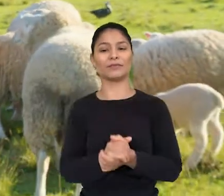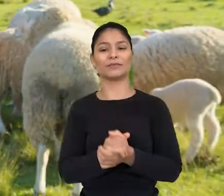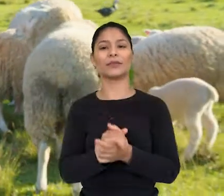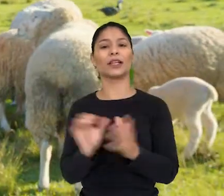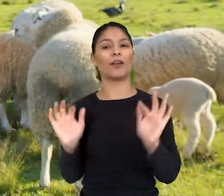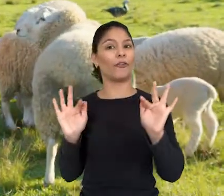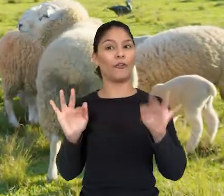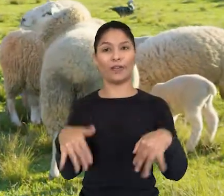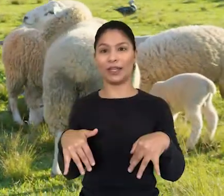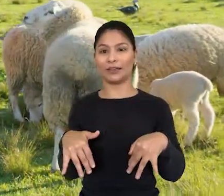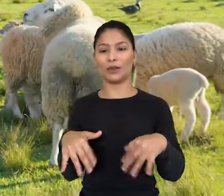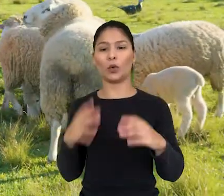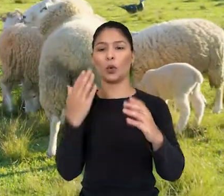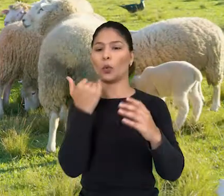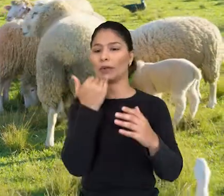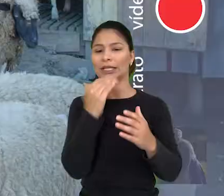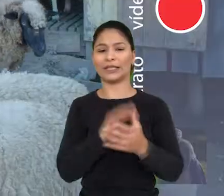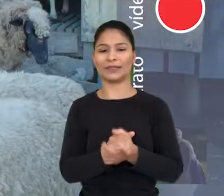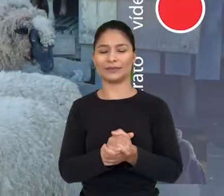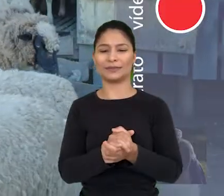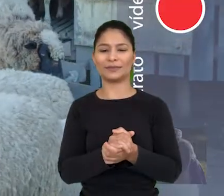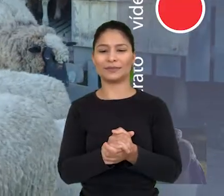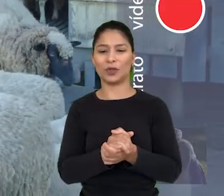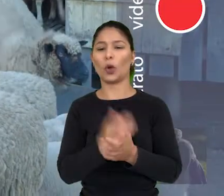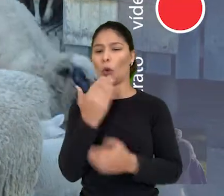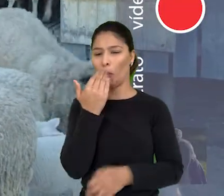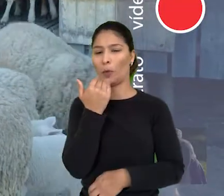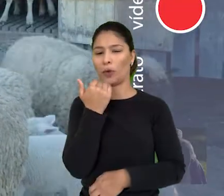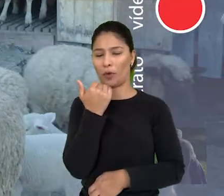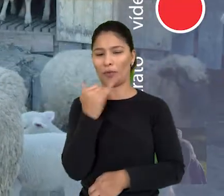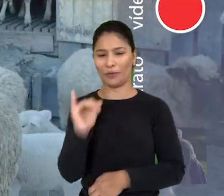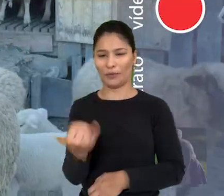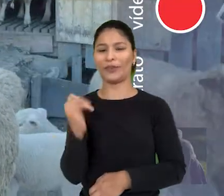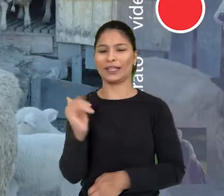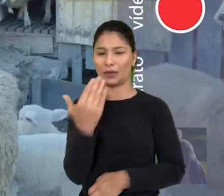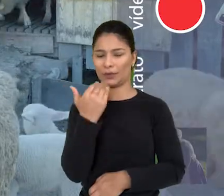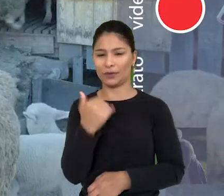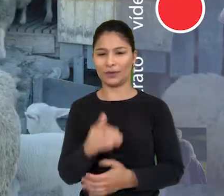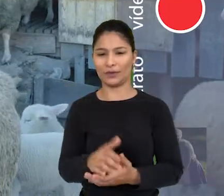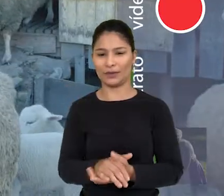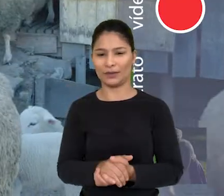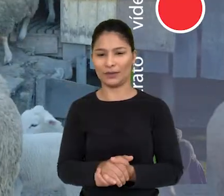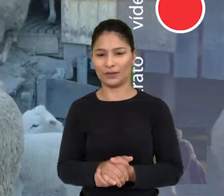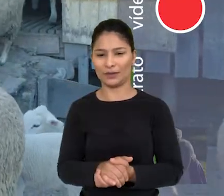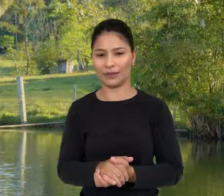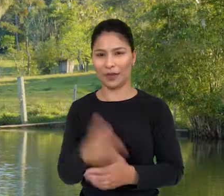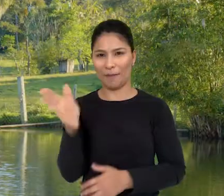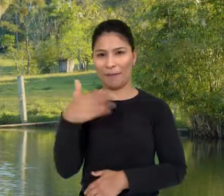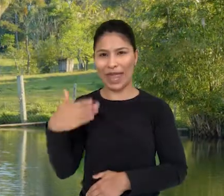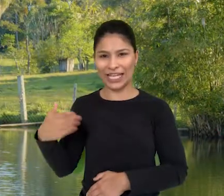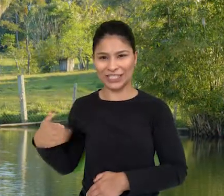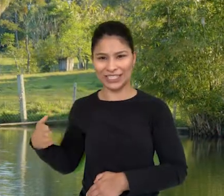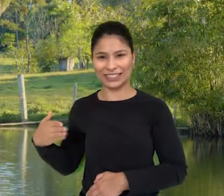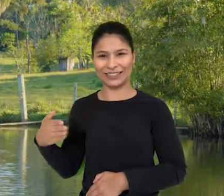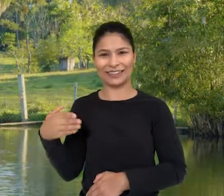Acabou a comida. Блени, коми, и боника Браво! Погнали, Сеска!